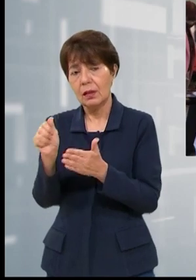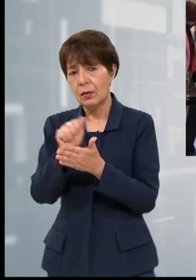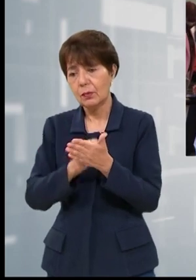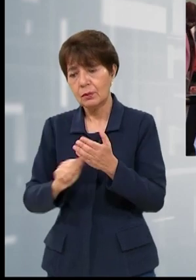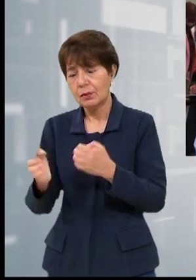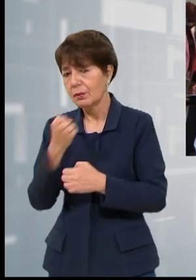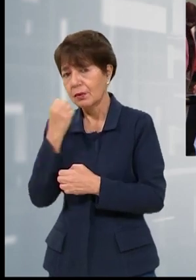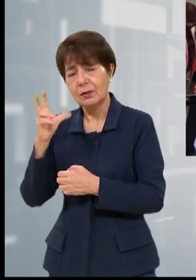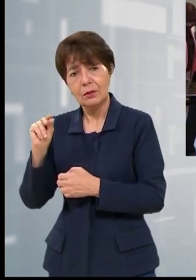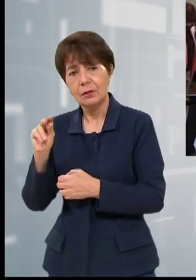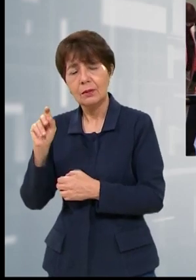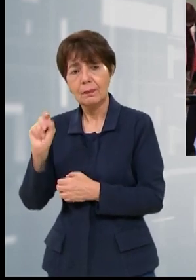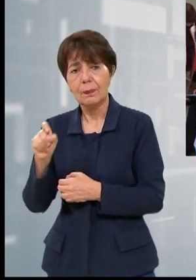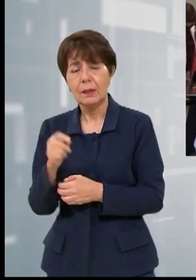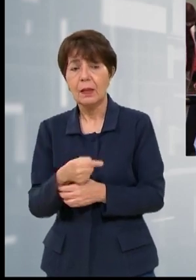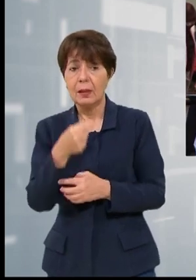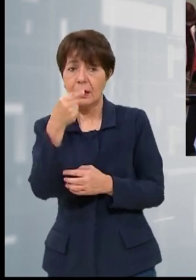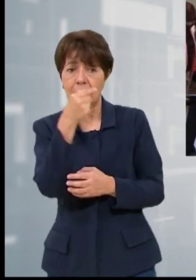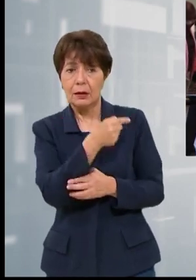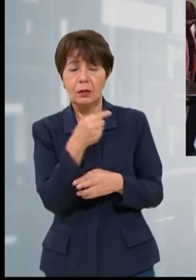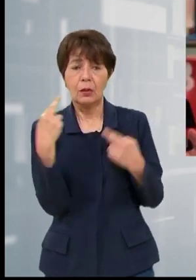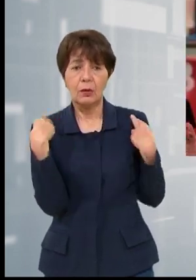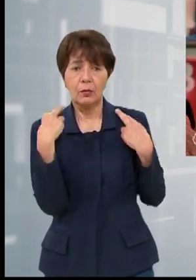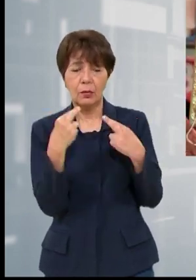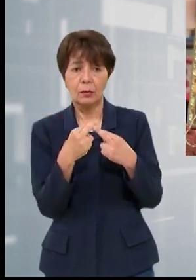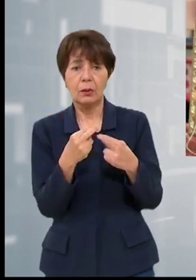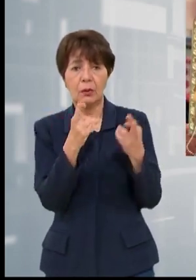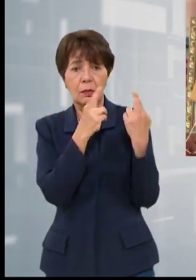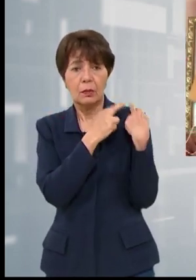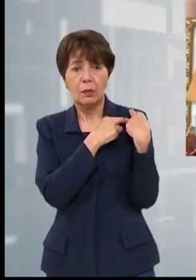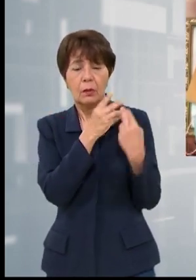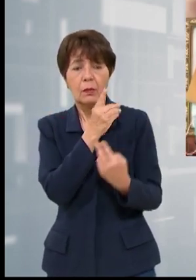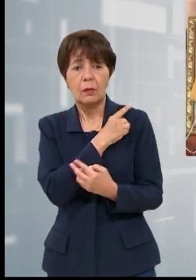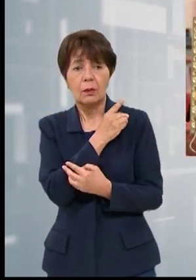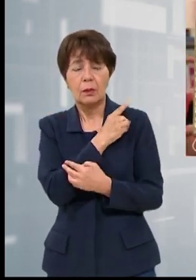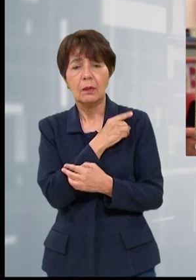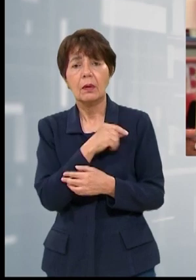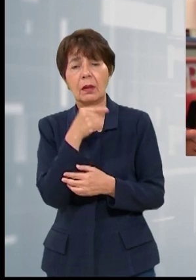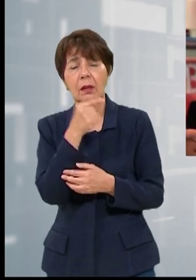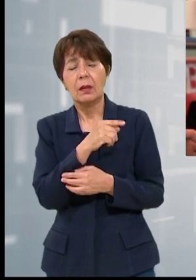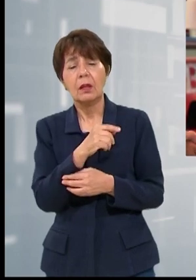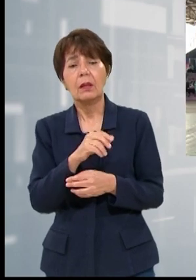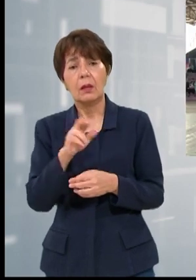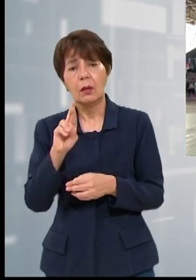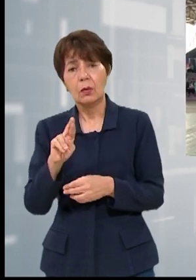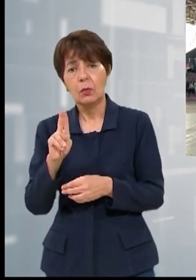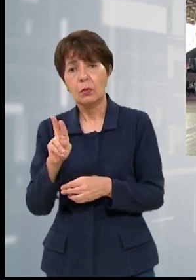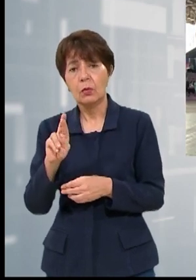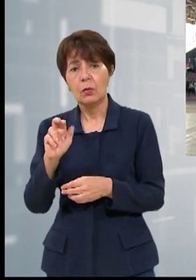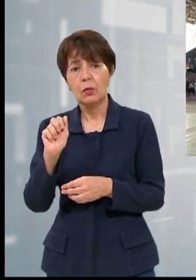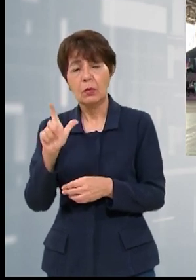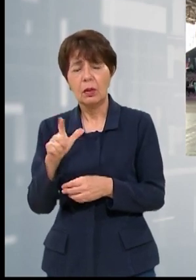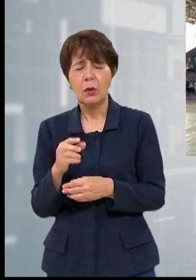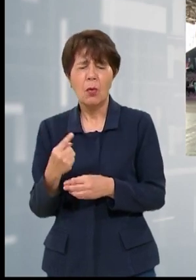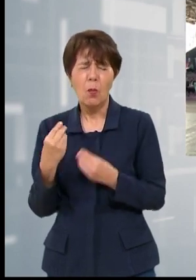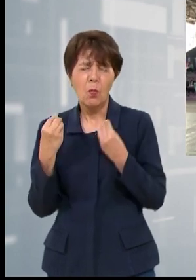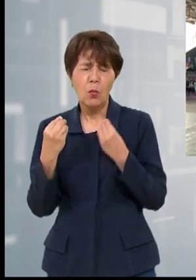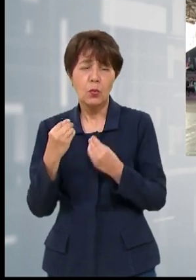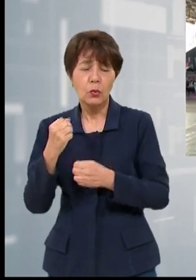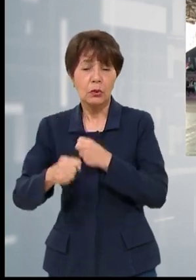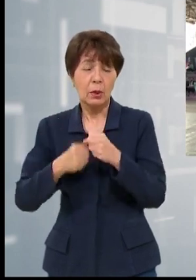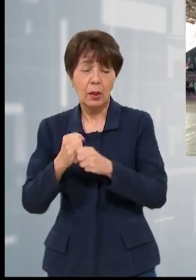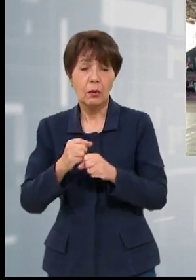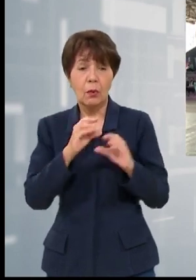Yair Núñez es un docente que fungía como director en una escuela del área rural y después de muchos años luchando por un